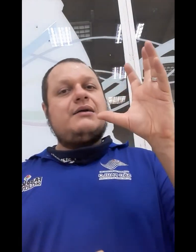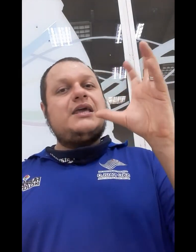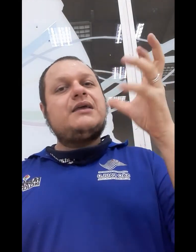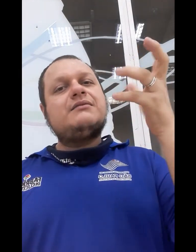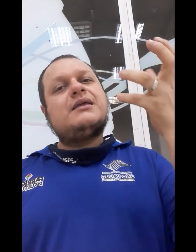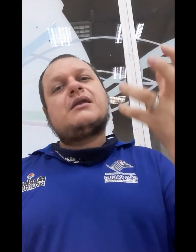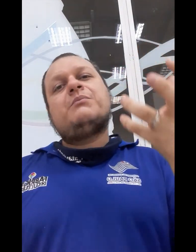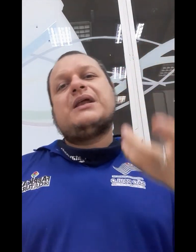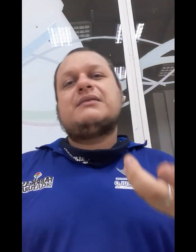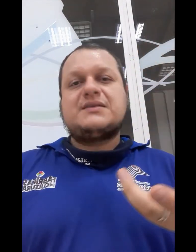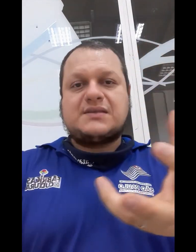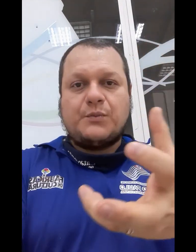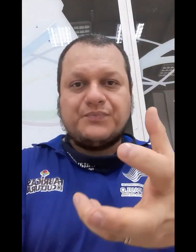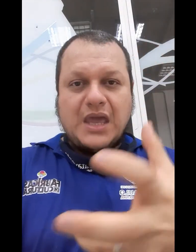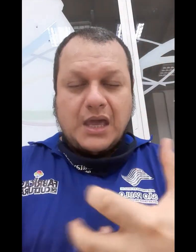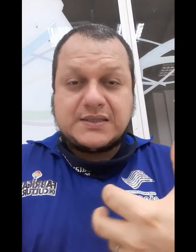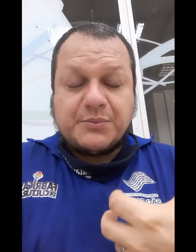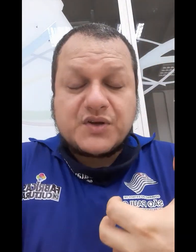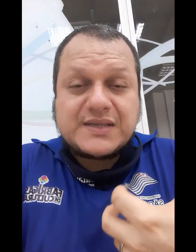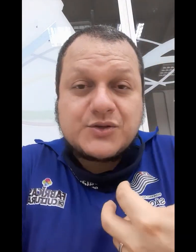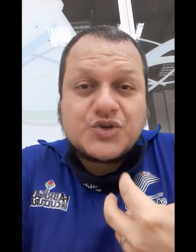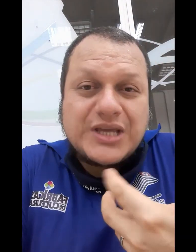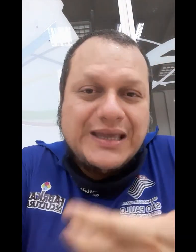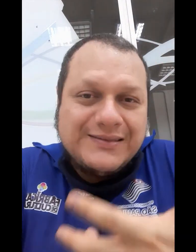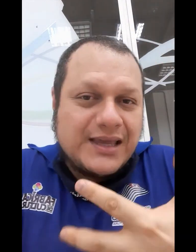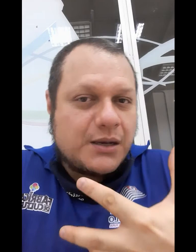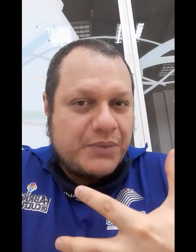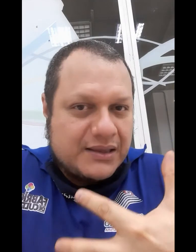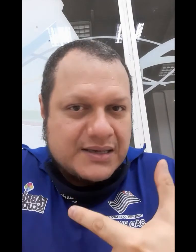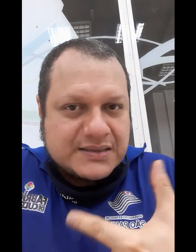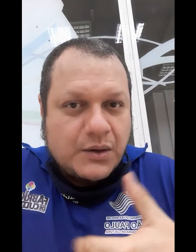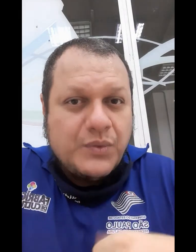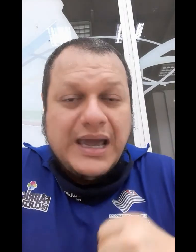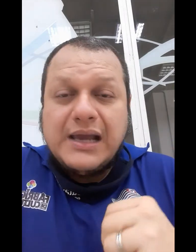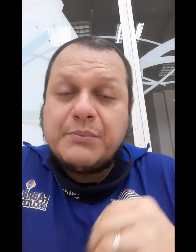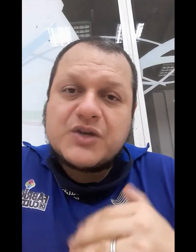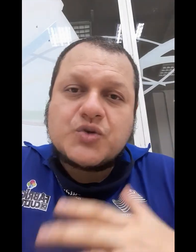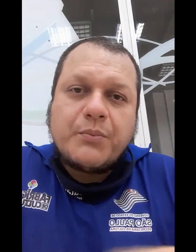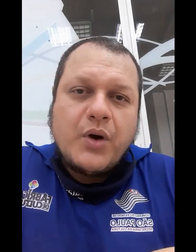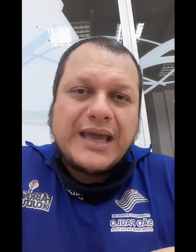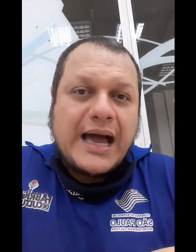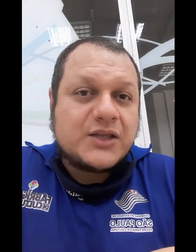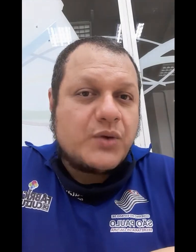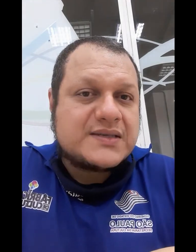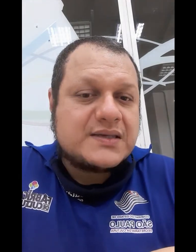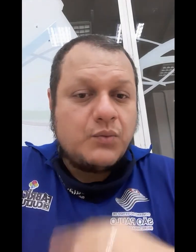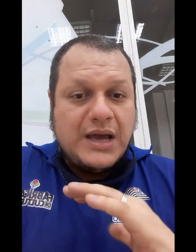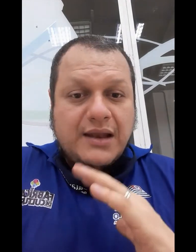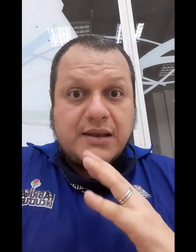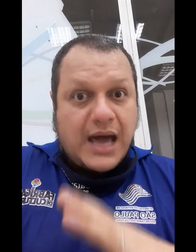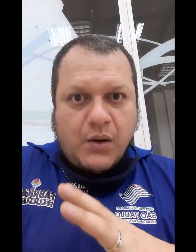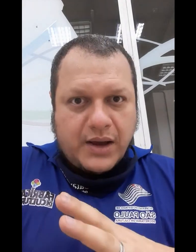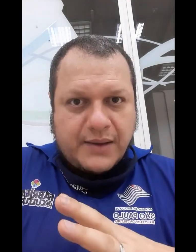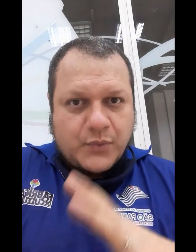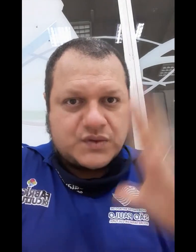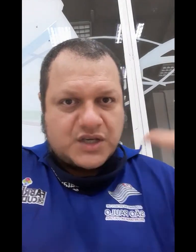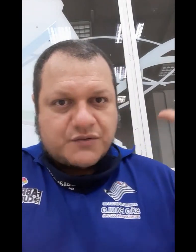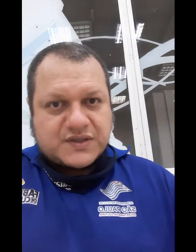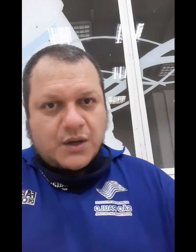interpretação. Esse processo de interpretação, ele pressupõe a atuação na hora, ou seja, você